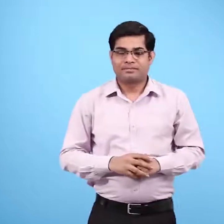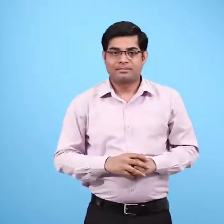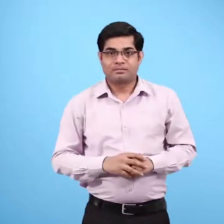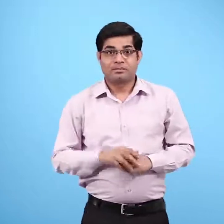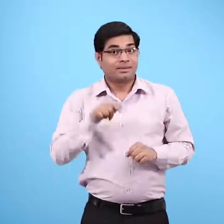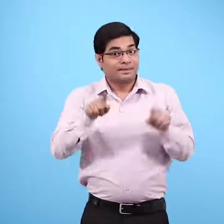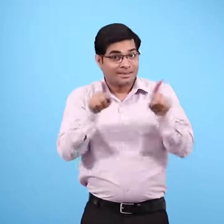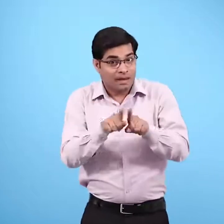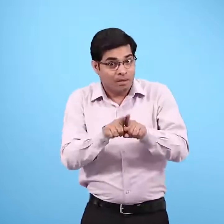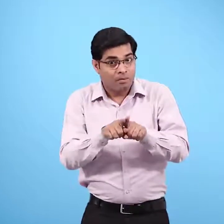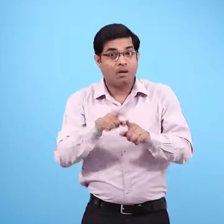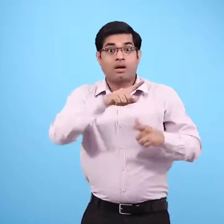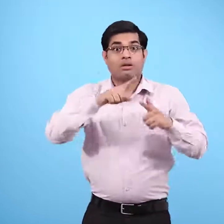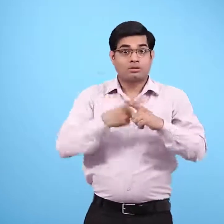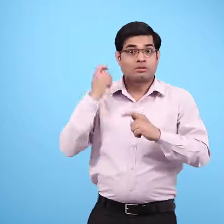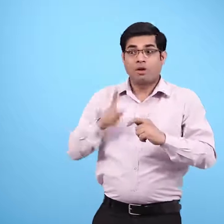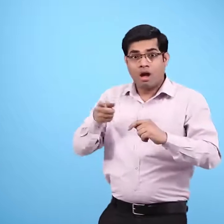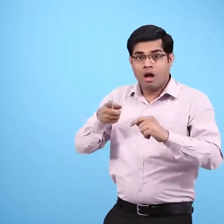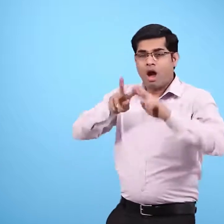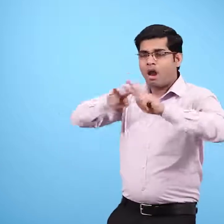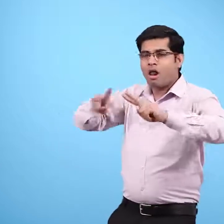इस तरह जुम्पा ने कई चीज़ें पहचानी